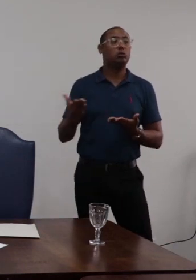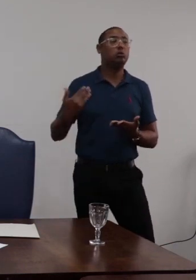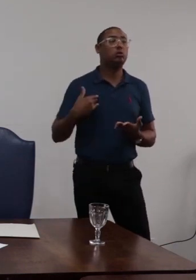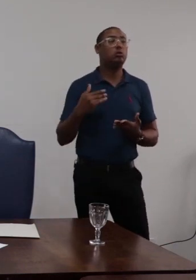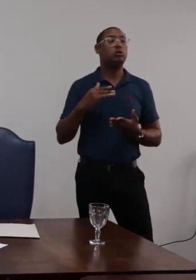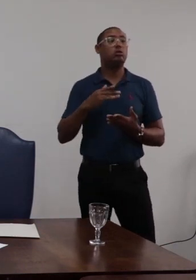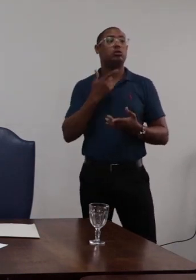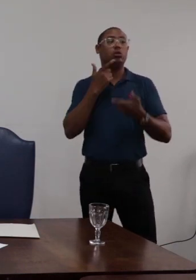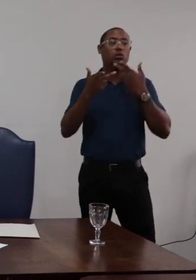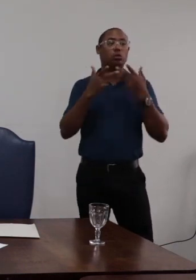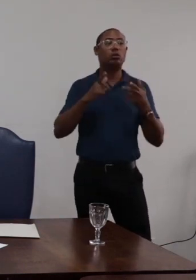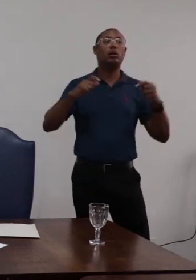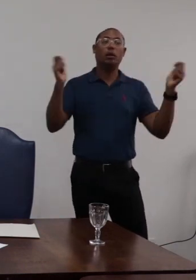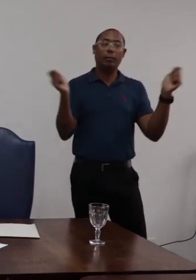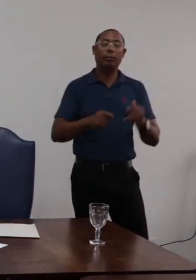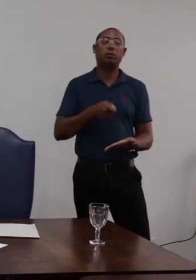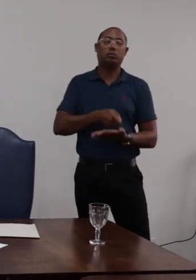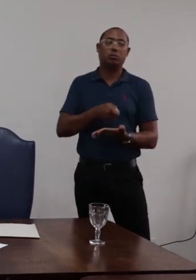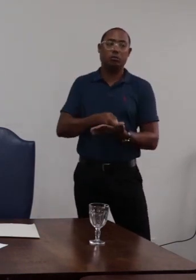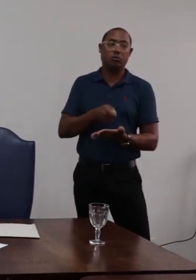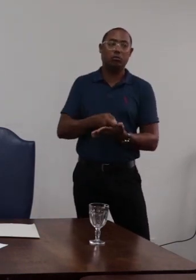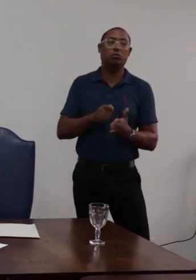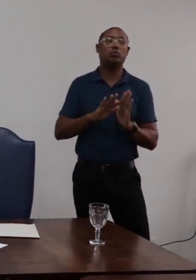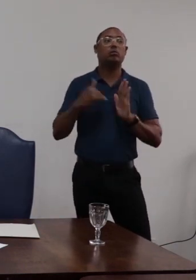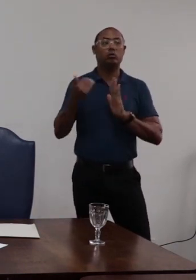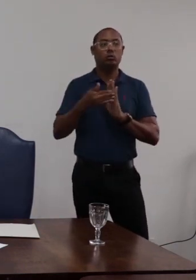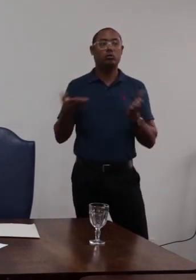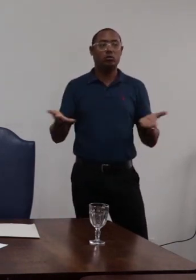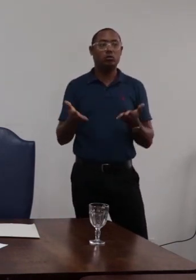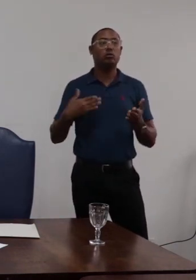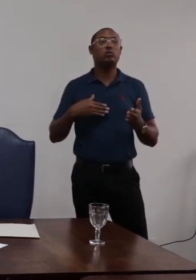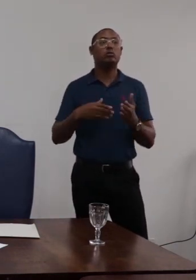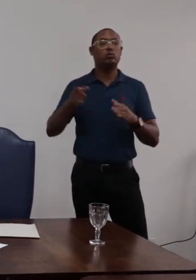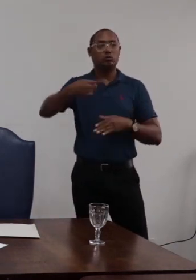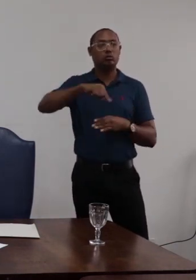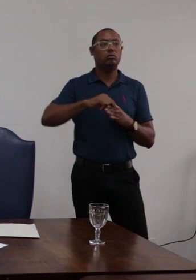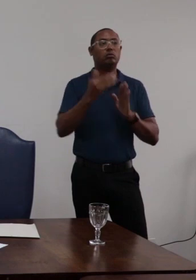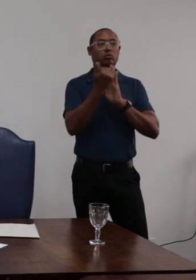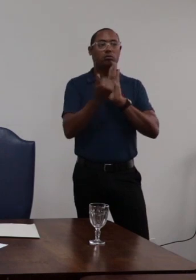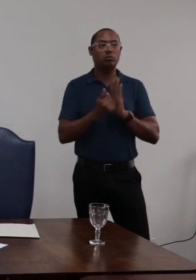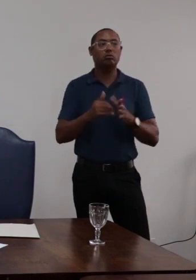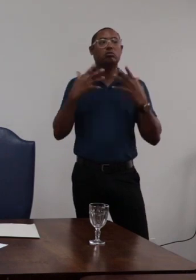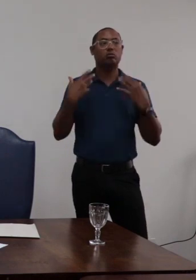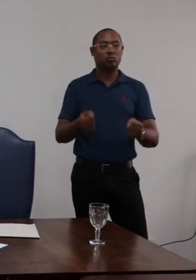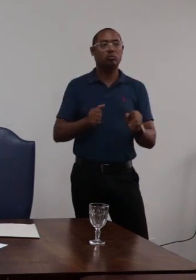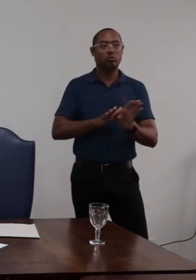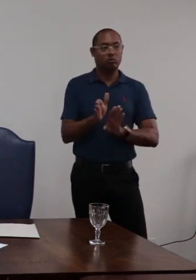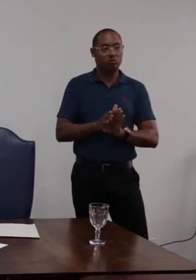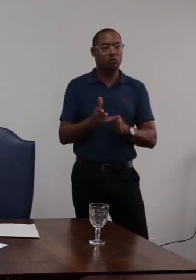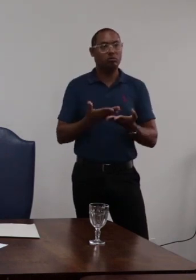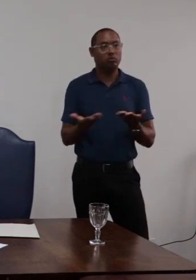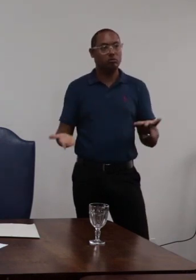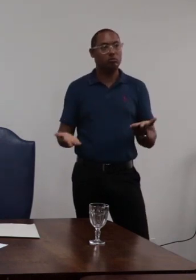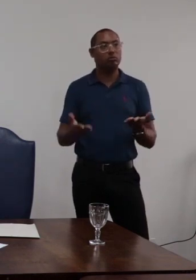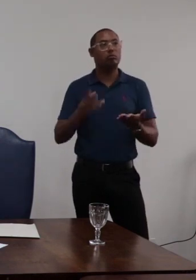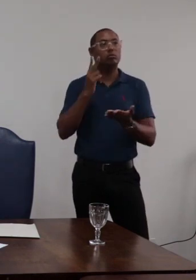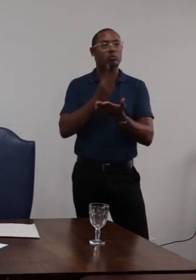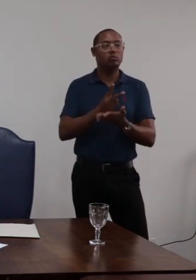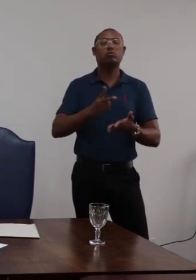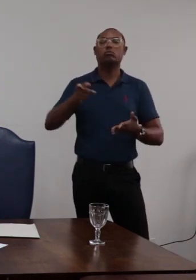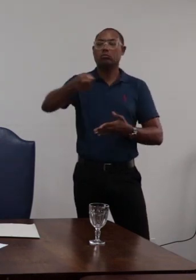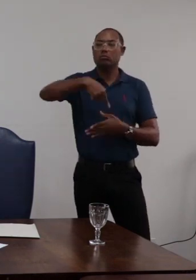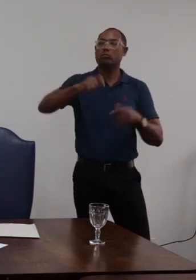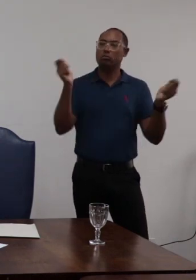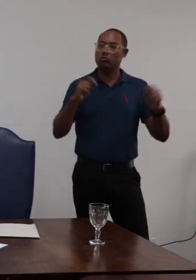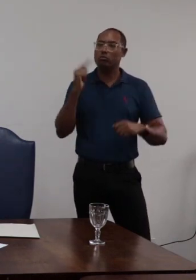deveria ser essas coisas mas podemos sobrar da própria região de um cumprimento do não arquivo da sua base nesse conselho os mesmos podem